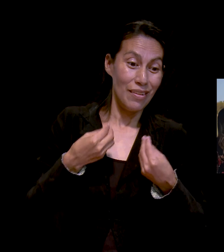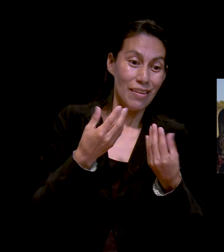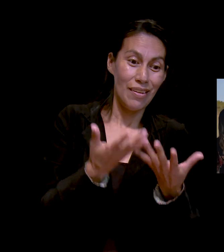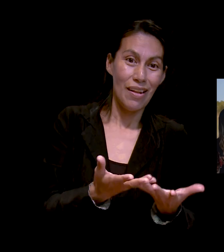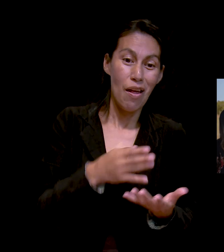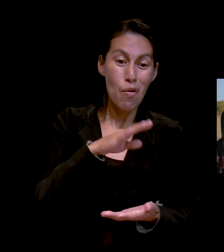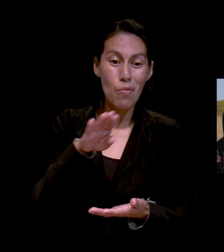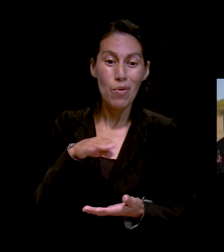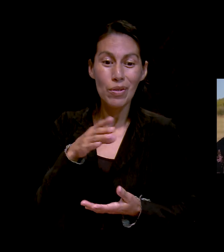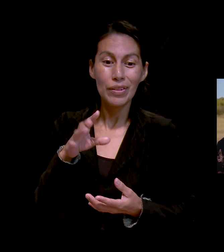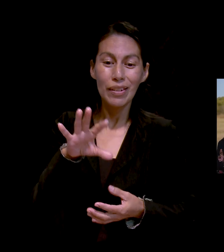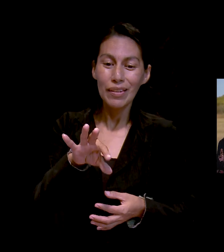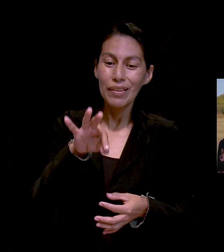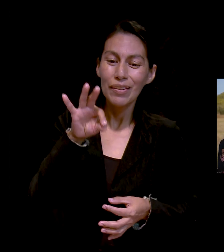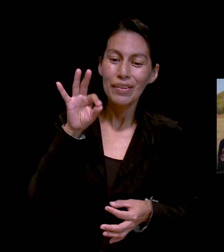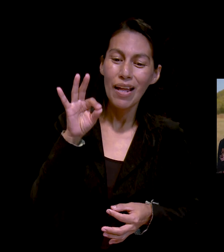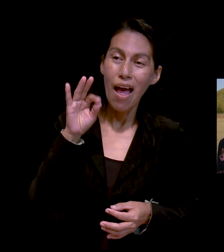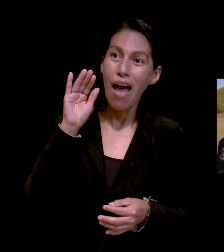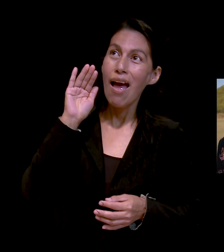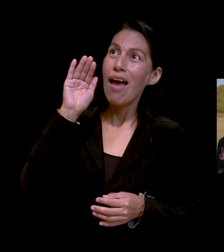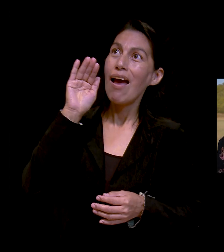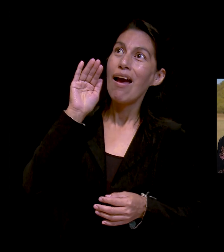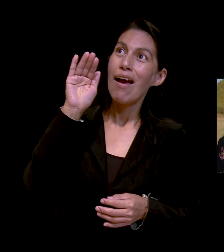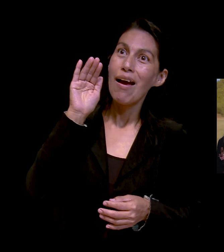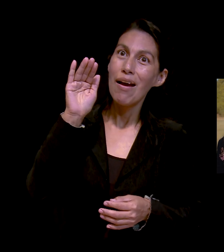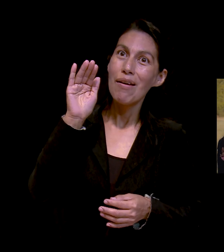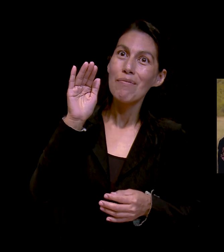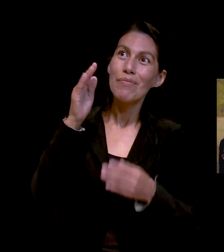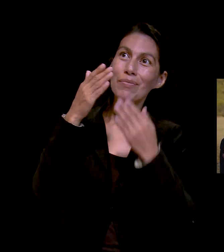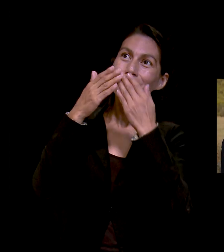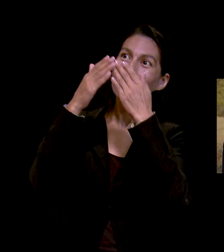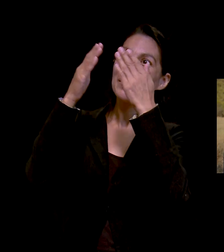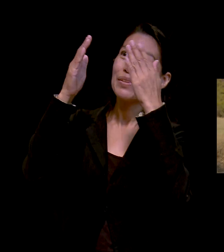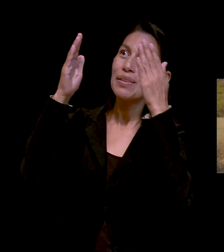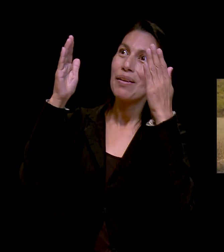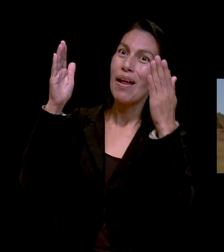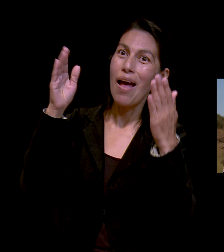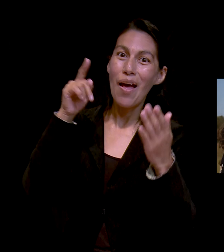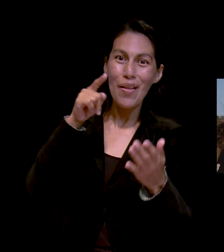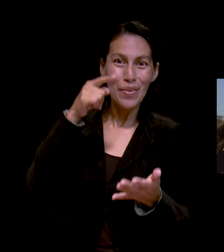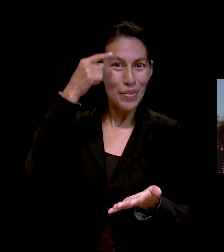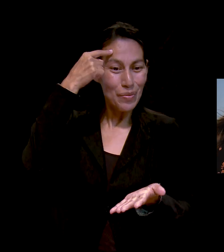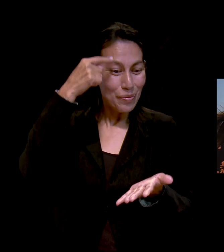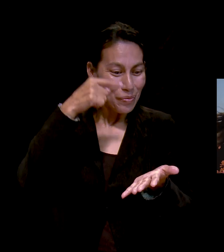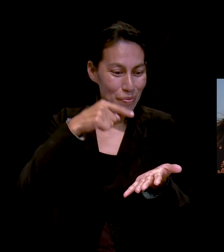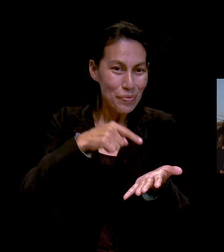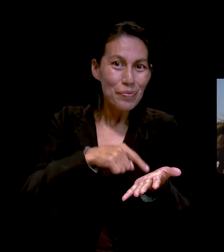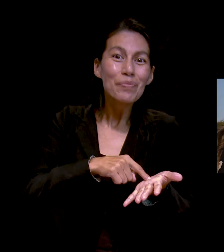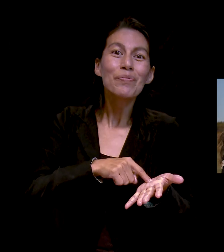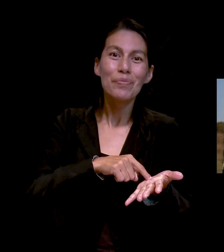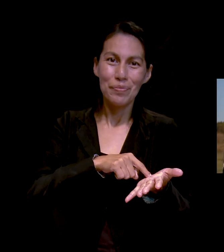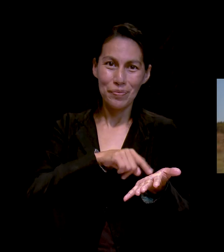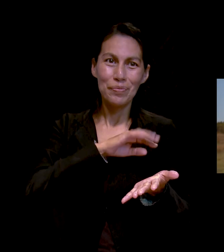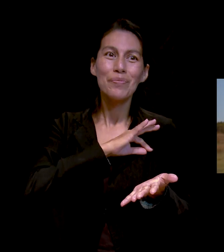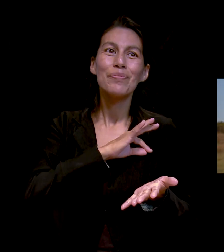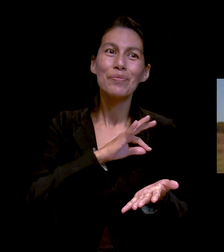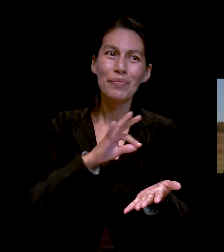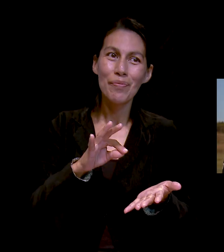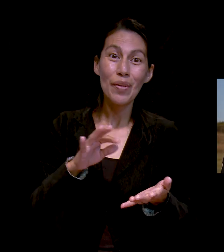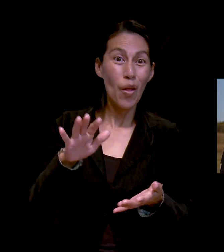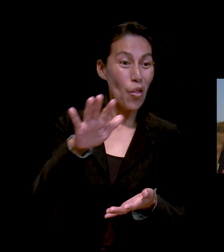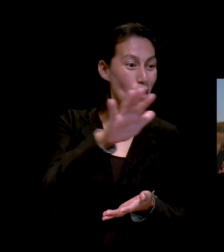abrirá, si lo puedes creer. Todo lo que pidas creyendo,